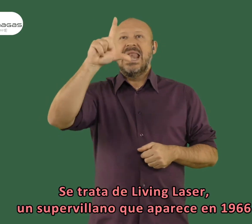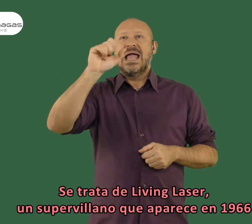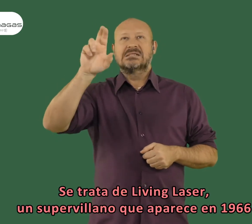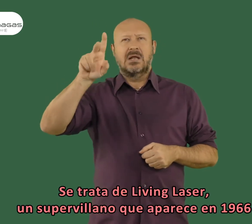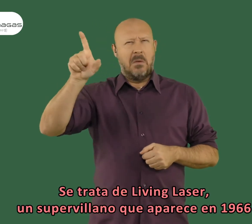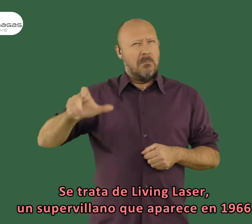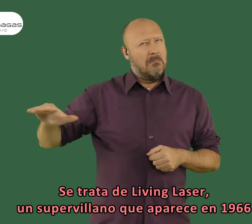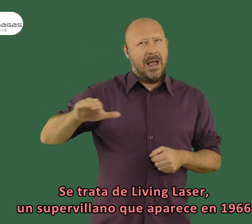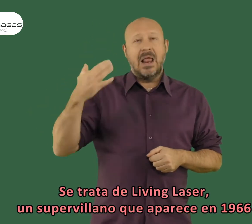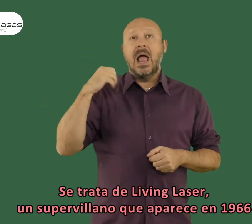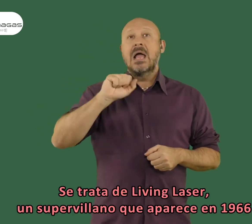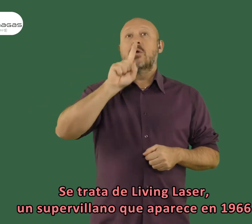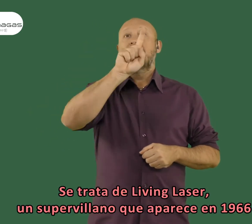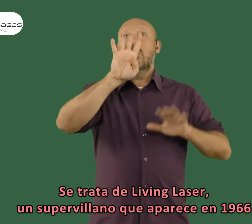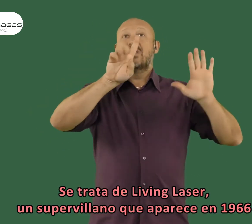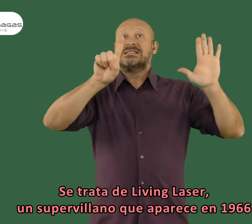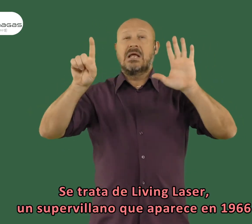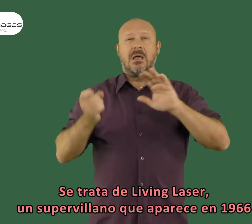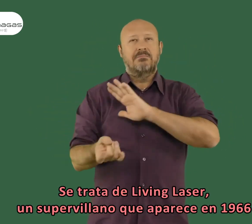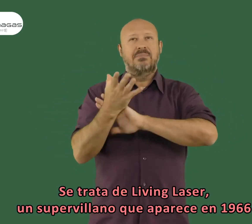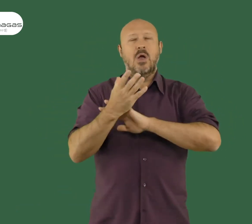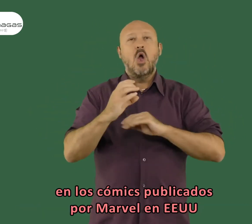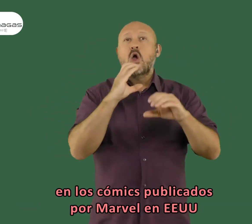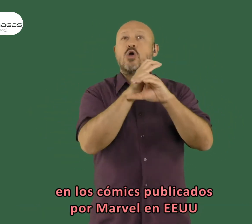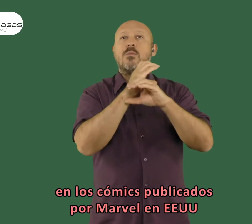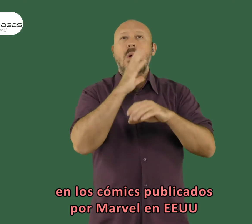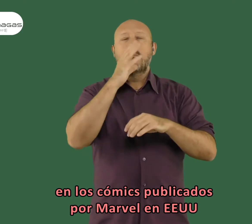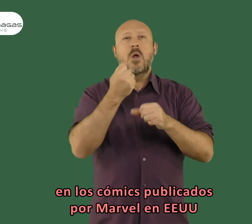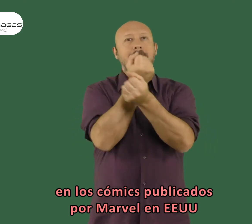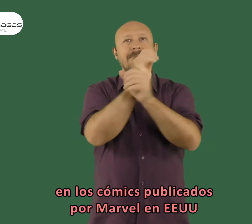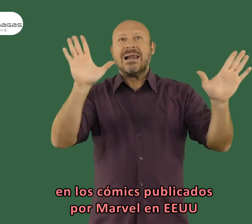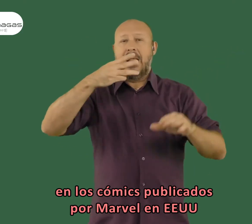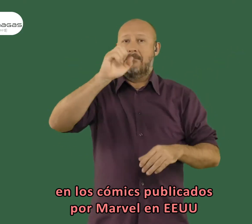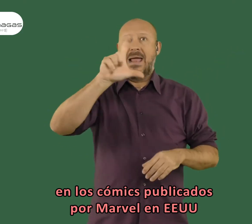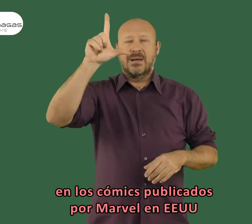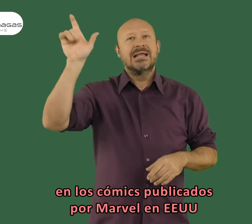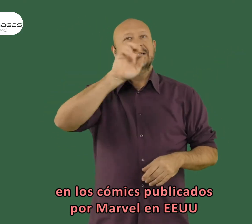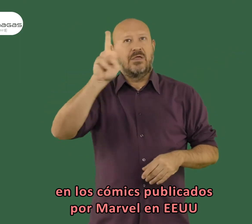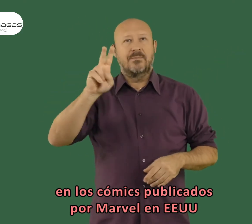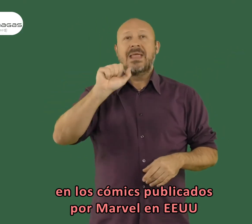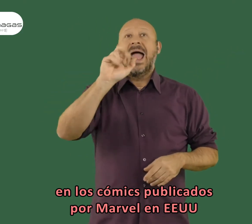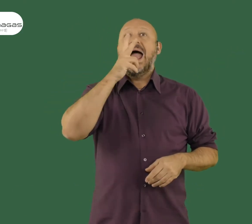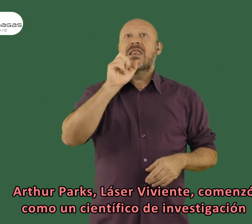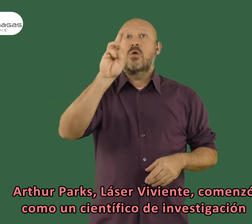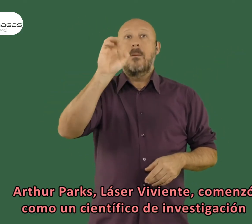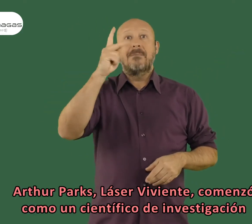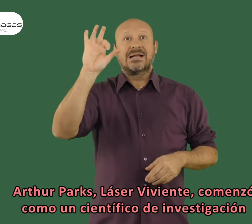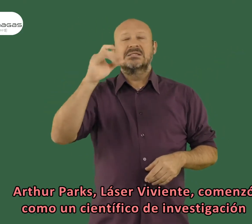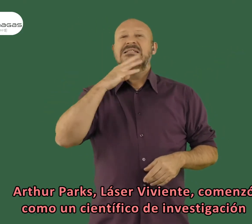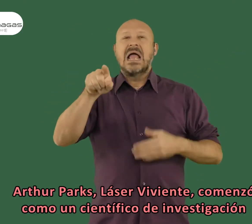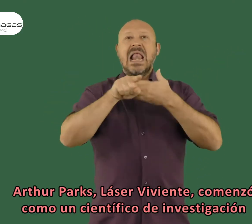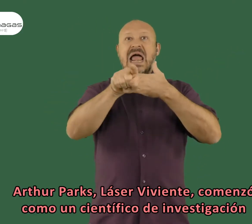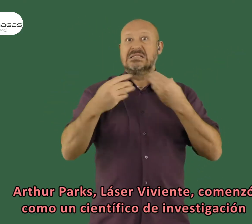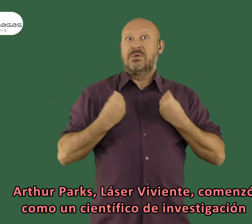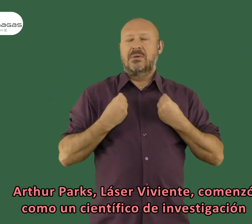trata de Living Laser, un supervillano que aparece en 1966 en los cómics publicados por Marvel en Estados Unidos. Arthur